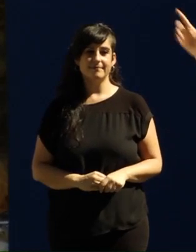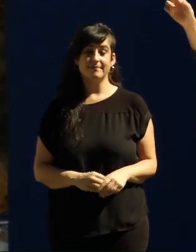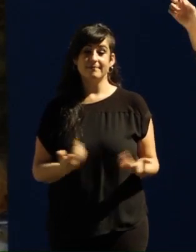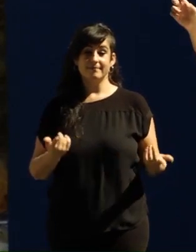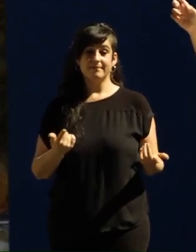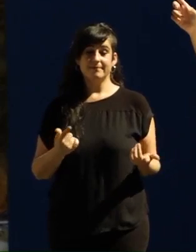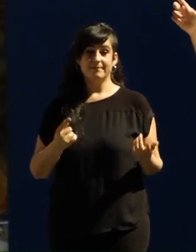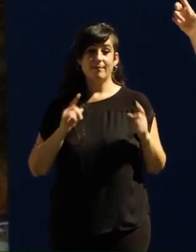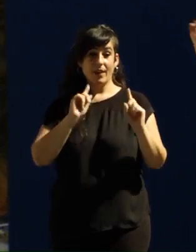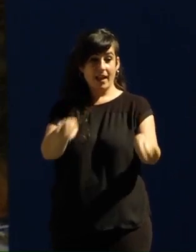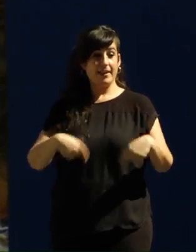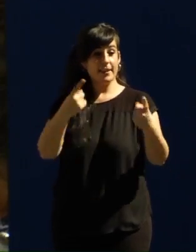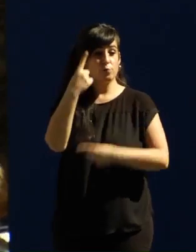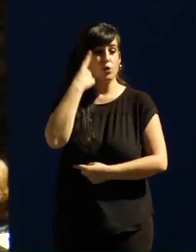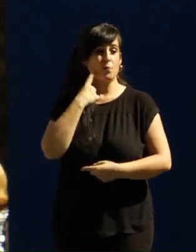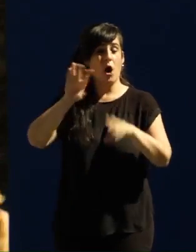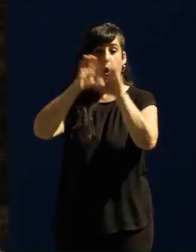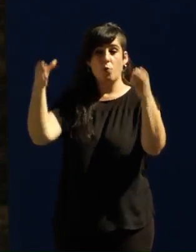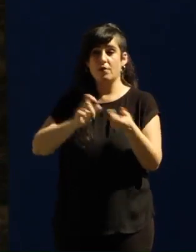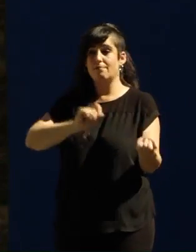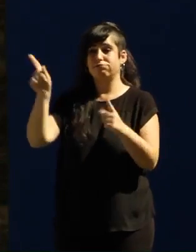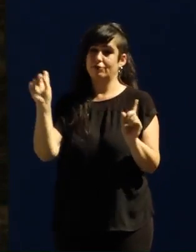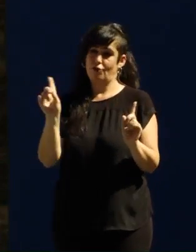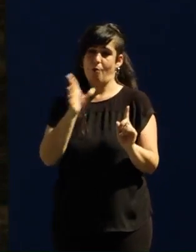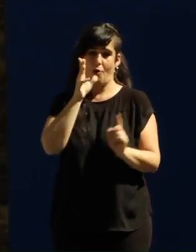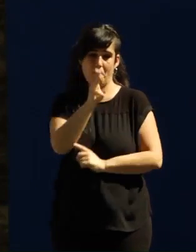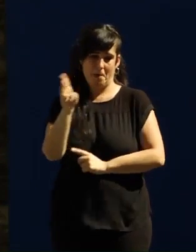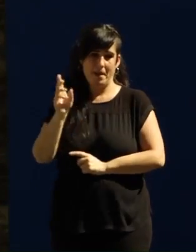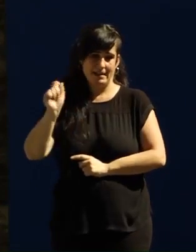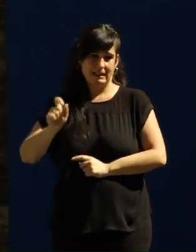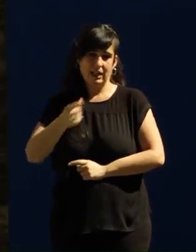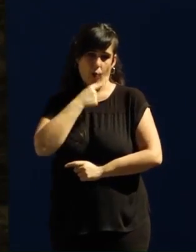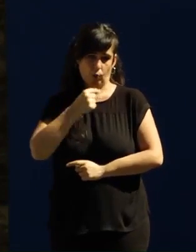Y que no los manden luego al Banco Mundial, que es una cosa que al PP le gusta bastante.